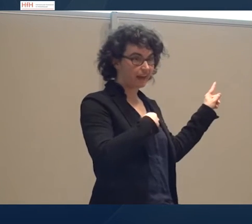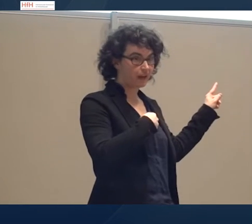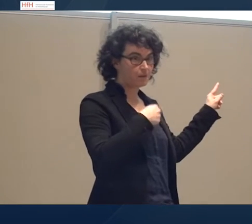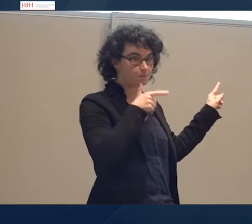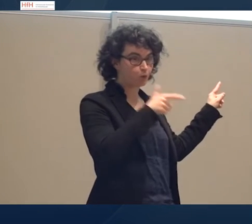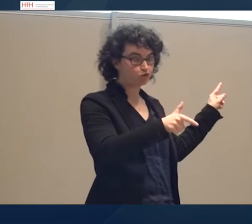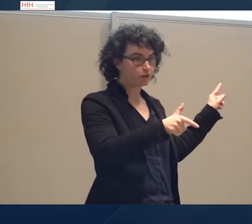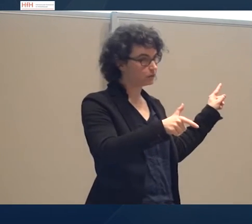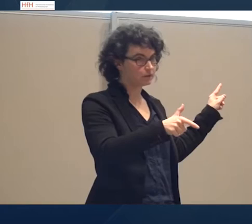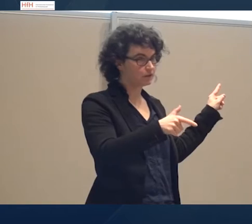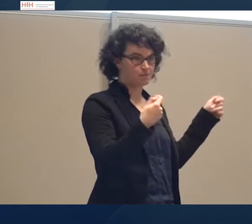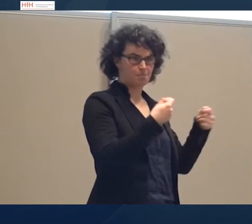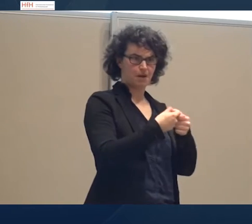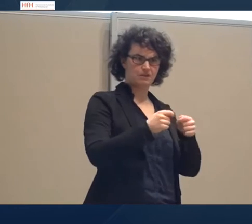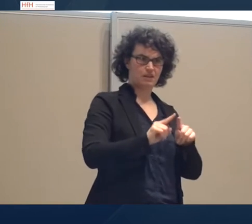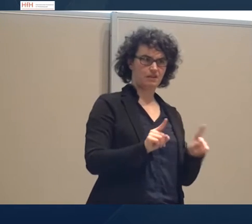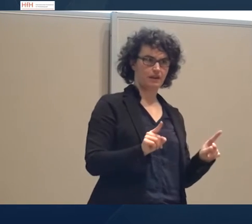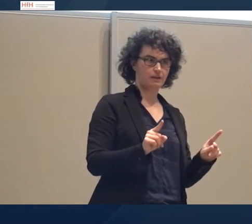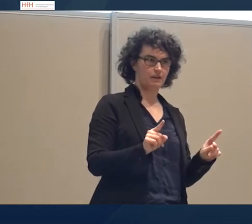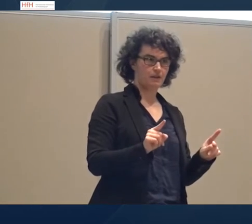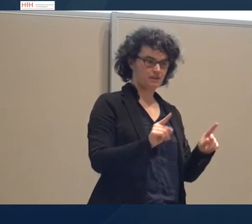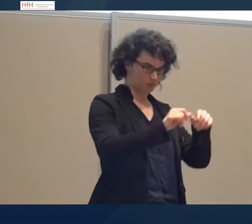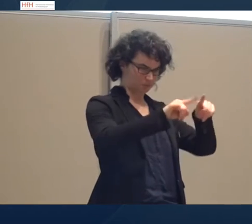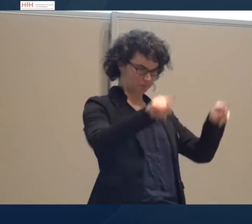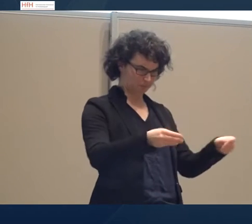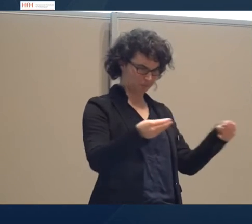angemessen und würde und schenkt sicher zurückschicken.